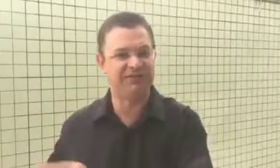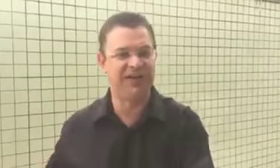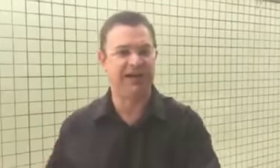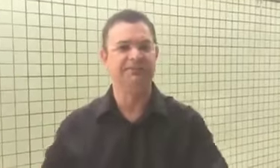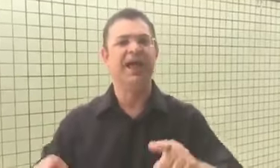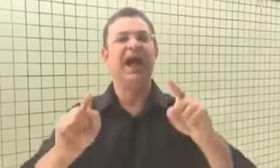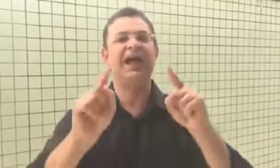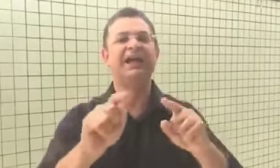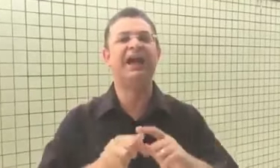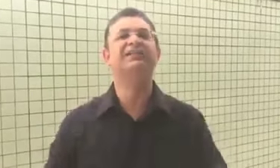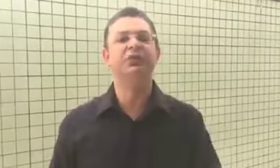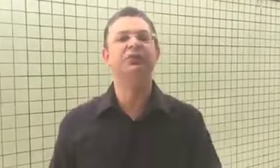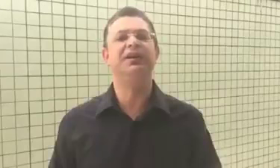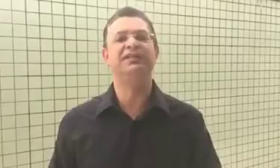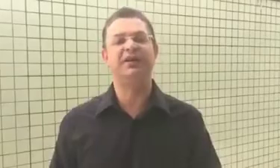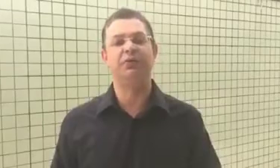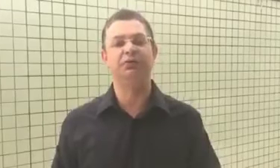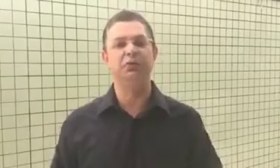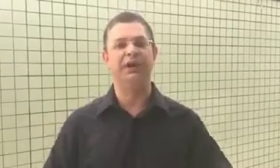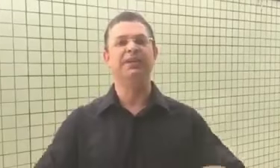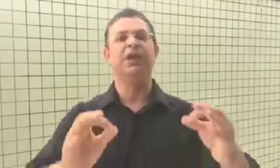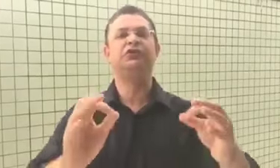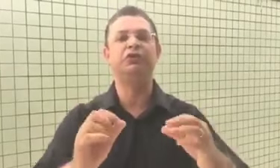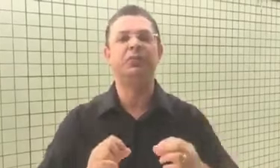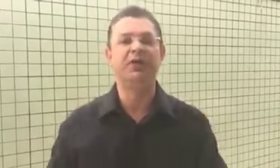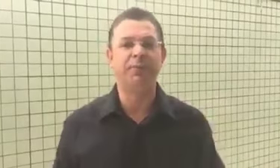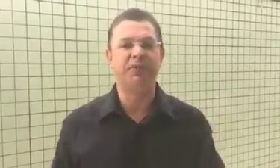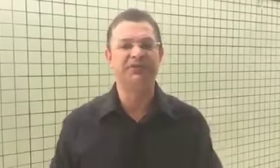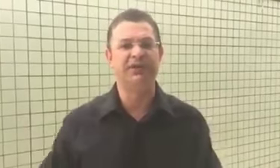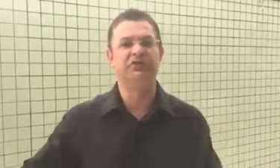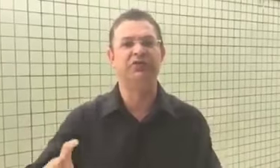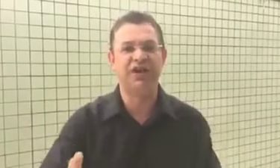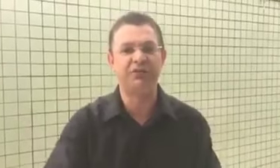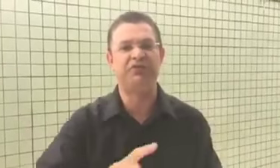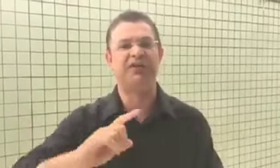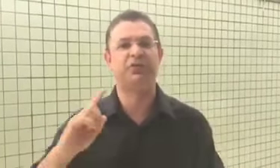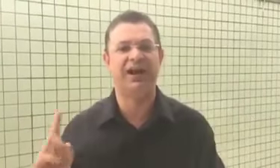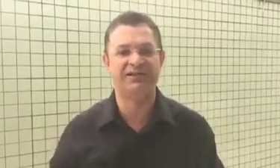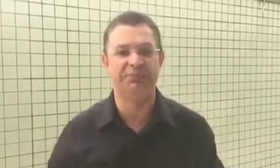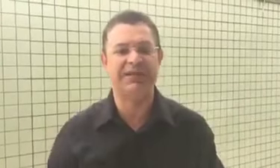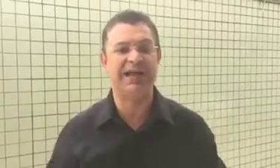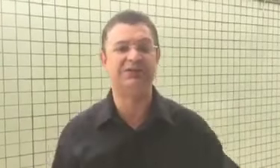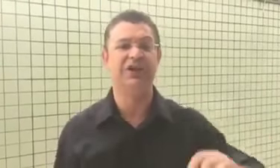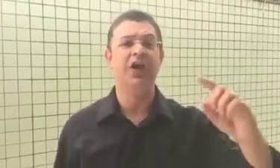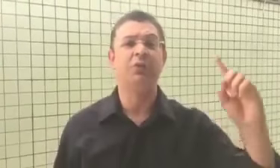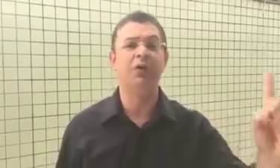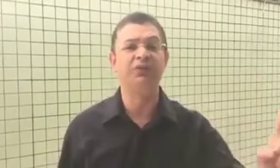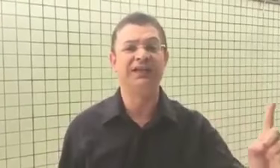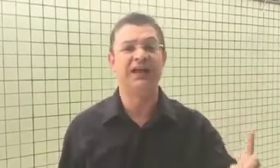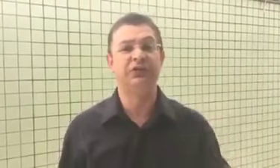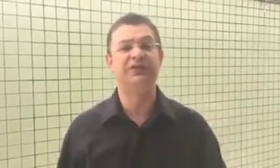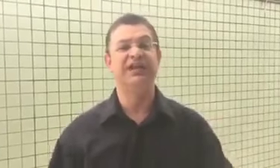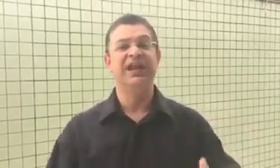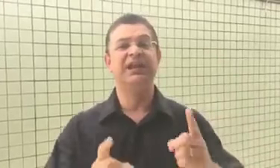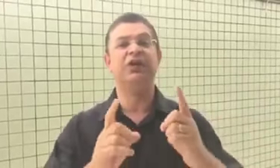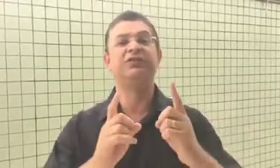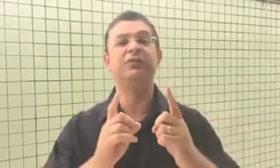-feira a recriação do Ministério da Cultura, eu estou tomando uma posição. Estou falando com vários colegas deputados, com alguns senadores e nós vamos